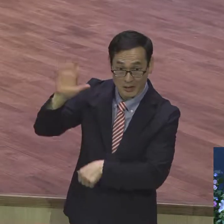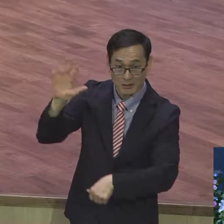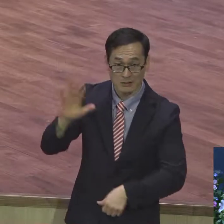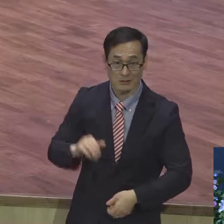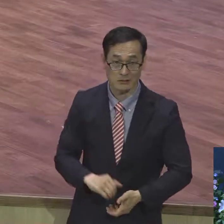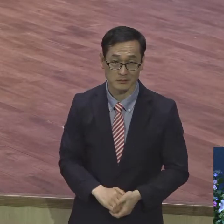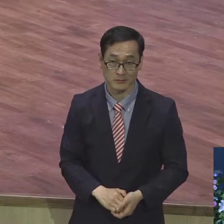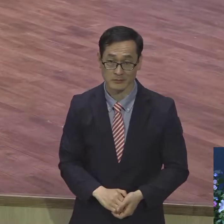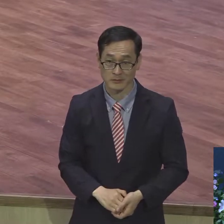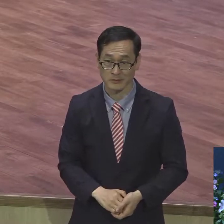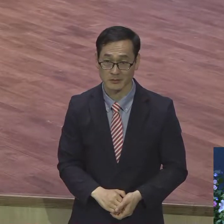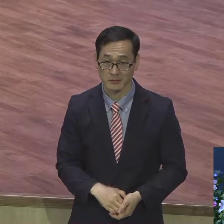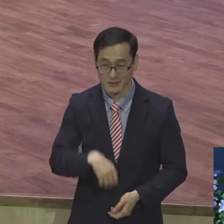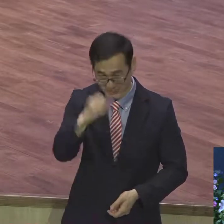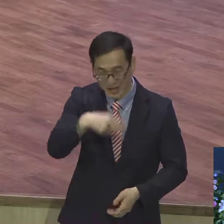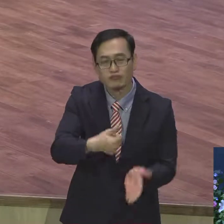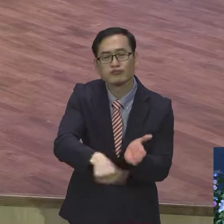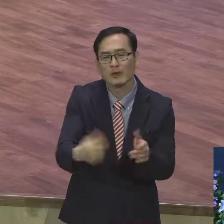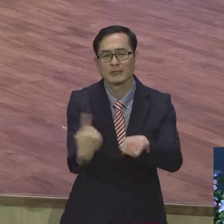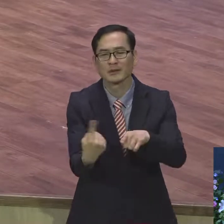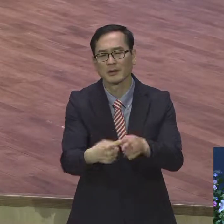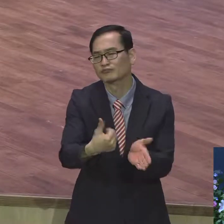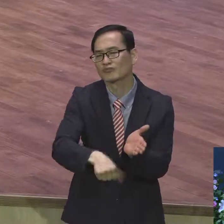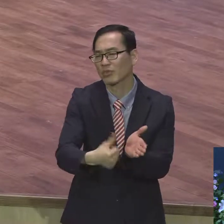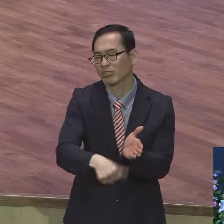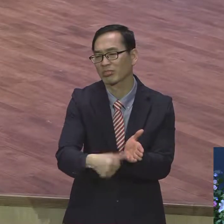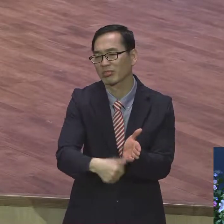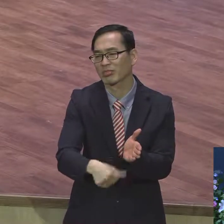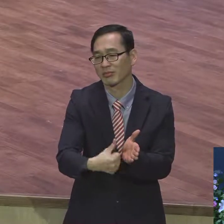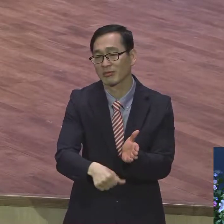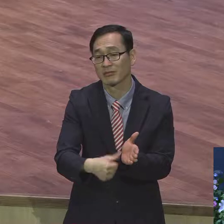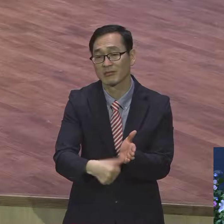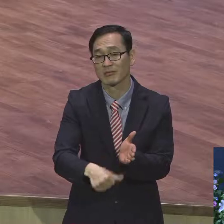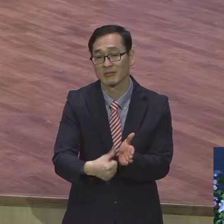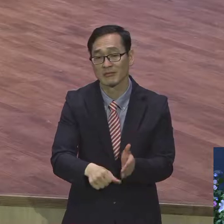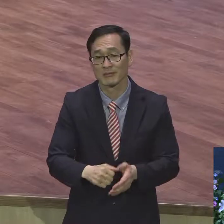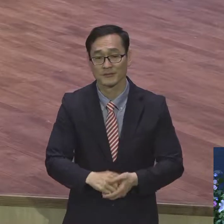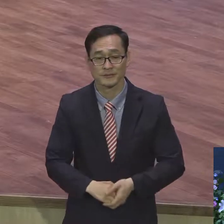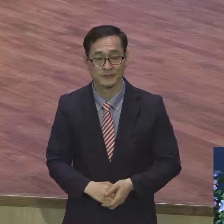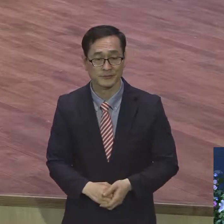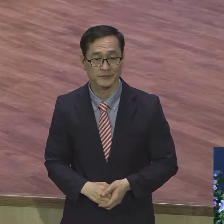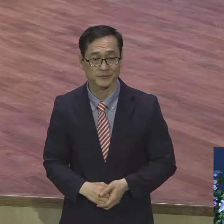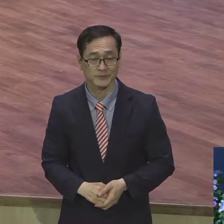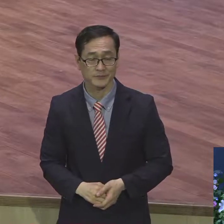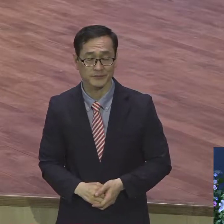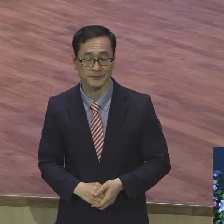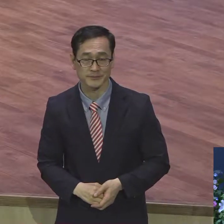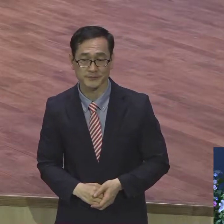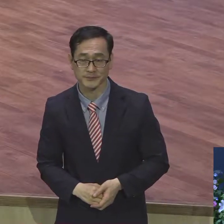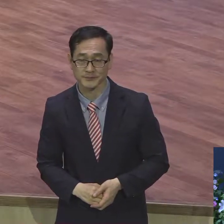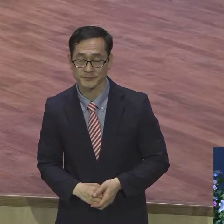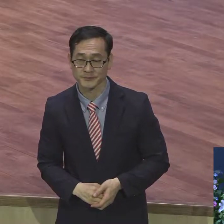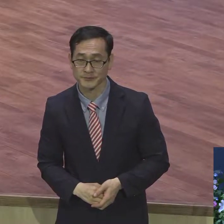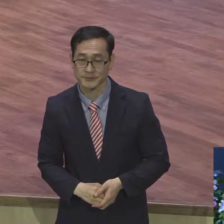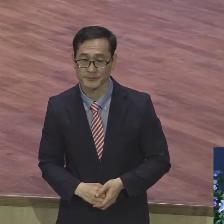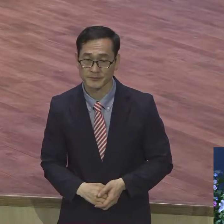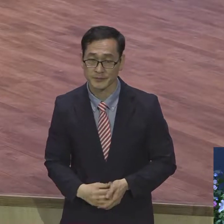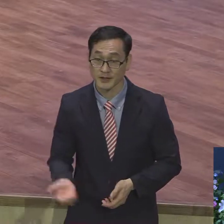노예예요. 사람 취급 받지 못했어요. 그런데 그런데 한 가지 독특한 게